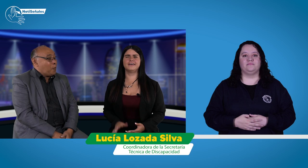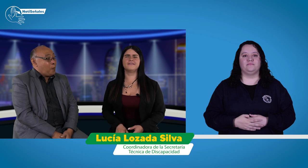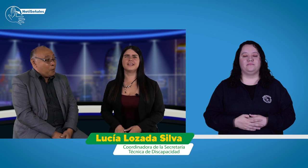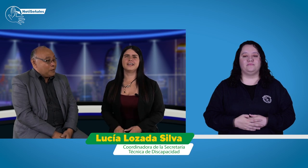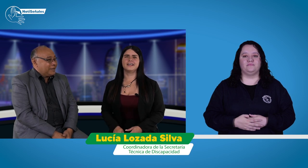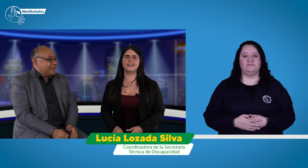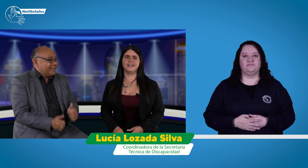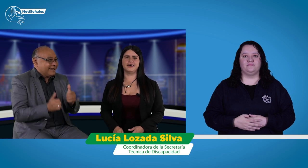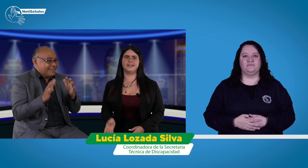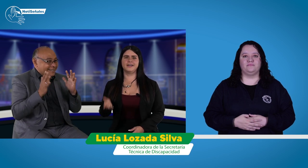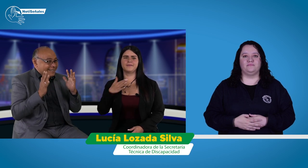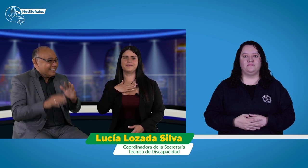¡Uy, bravo!